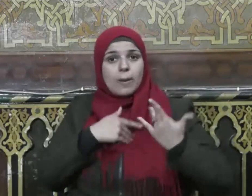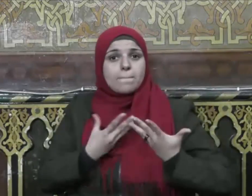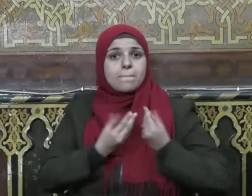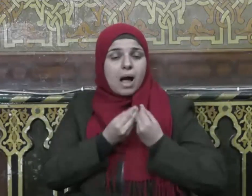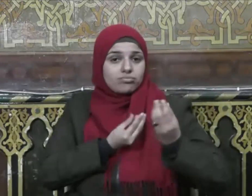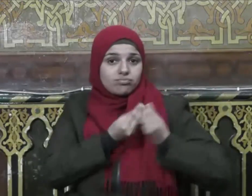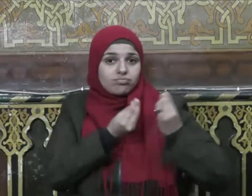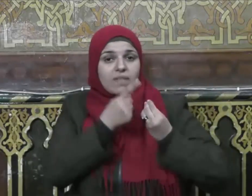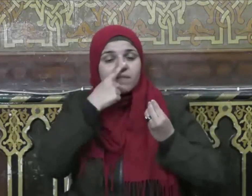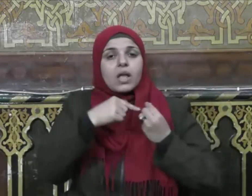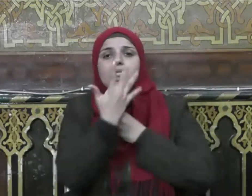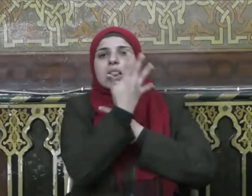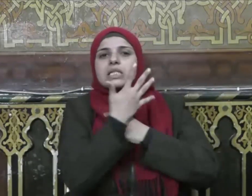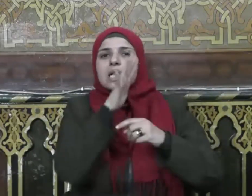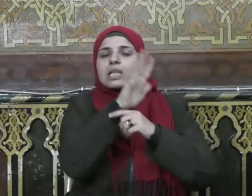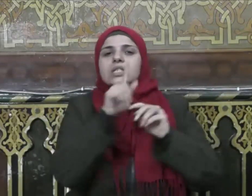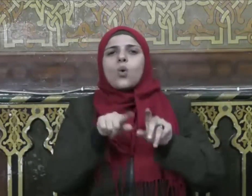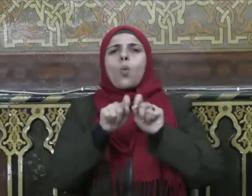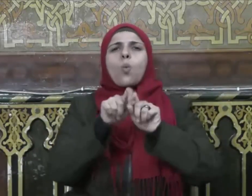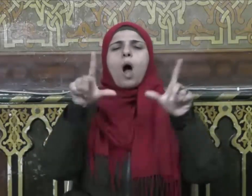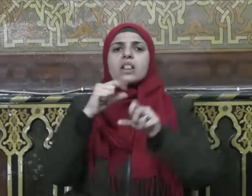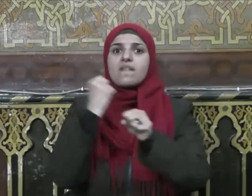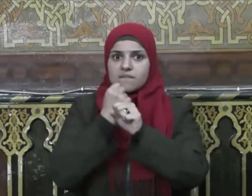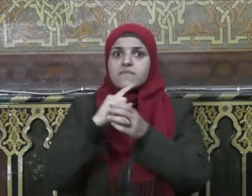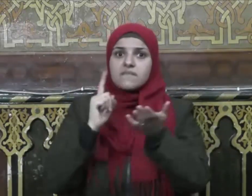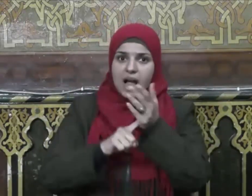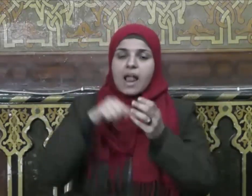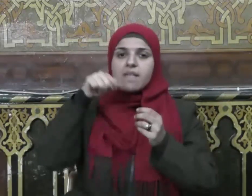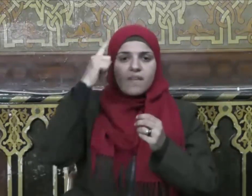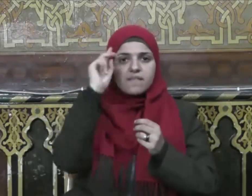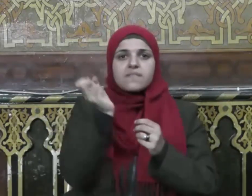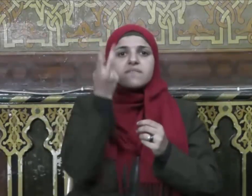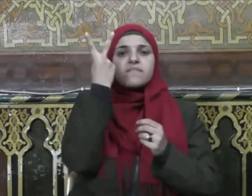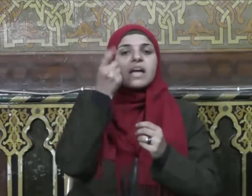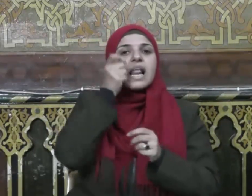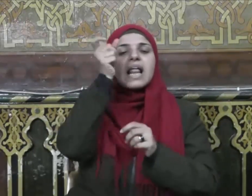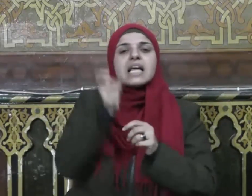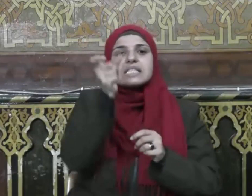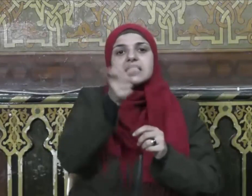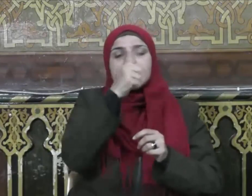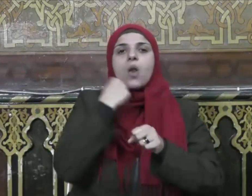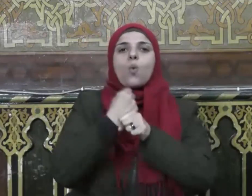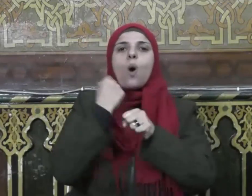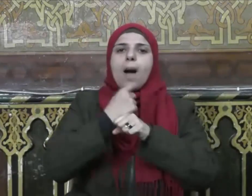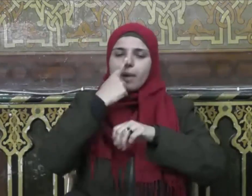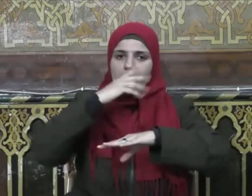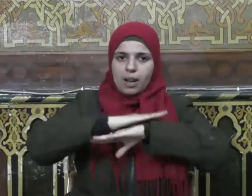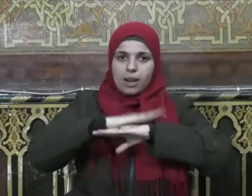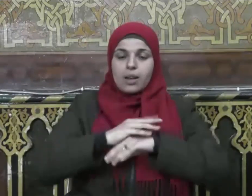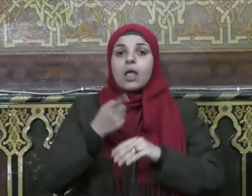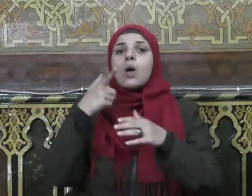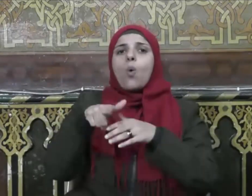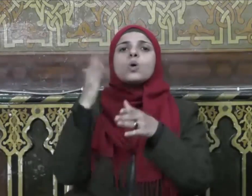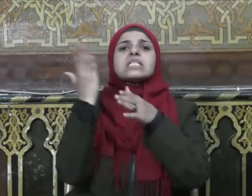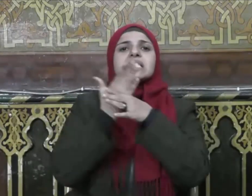أثرها الواضح الفعال في فكر الإنسان وسلوكه وهي سبب في تحديد